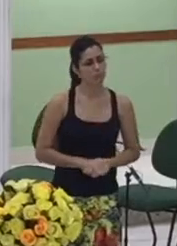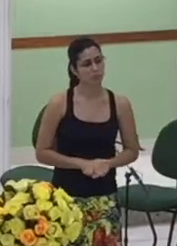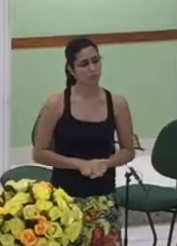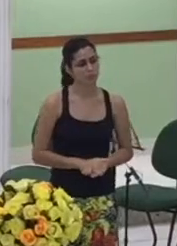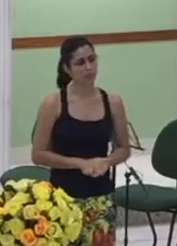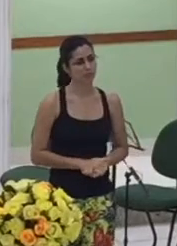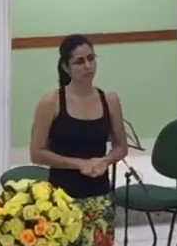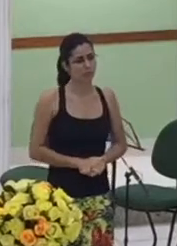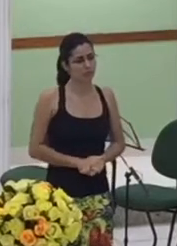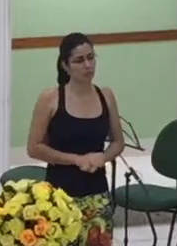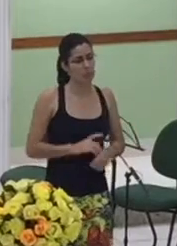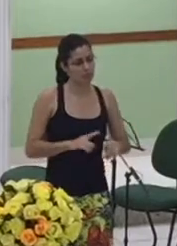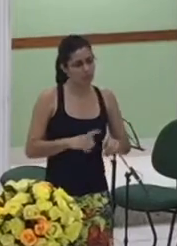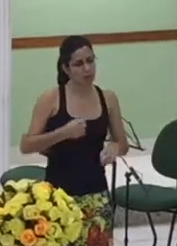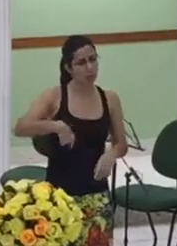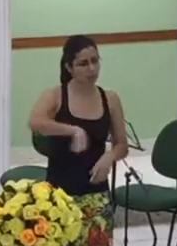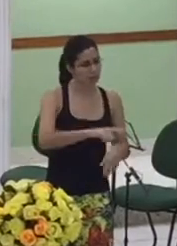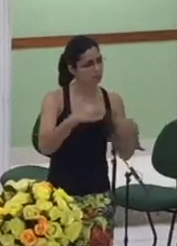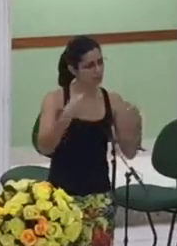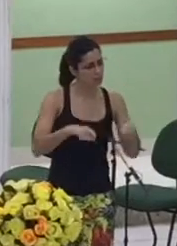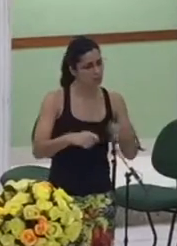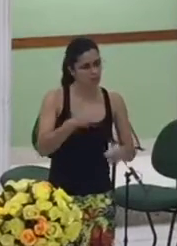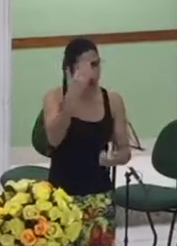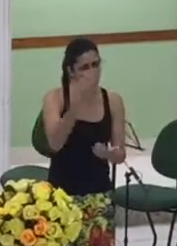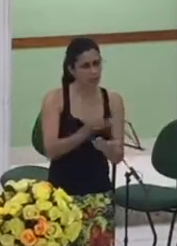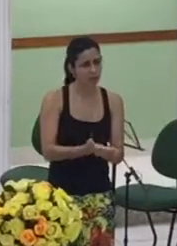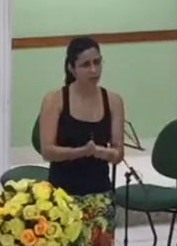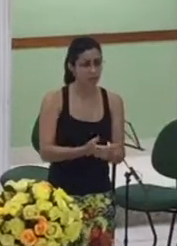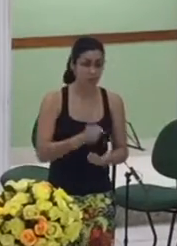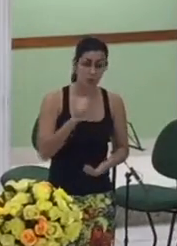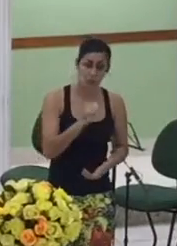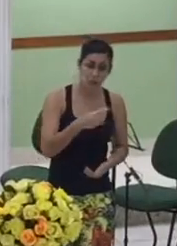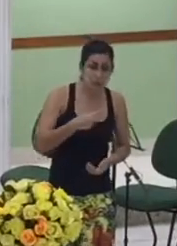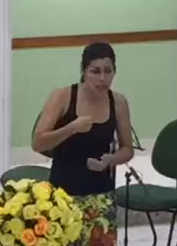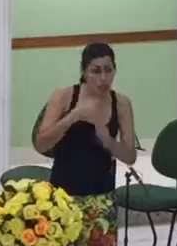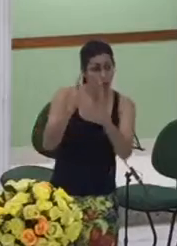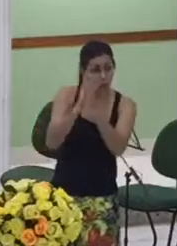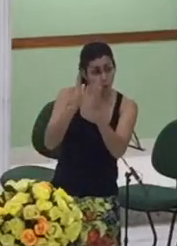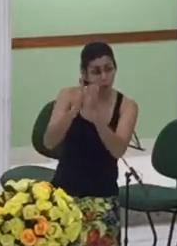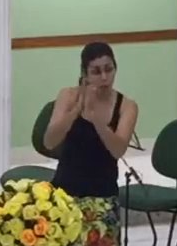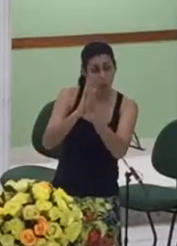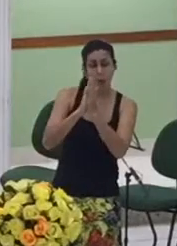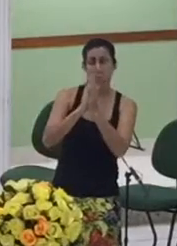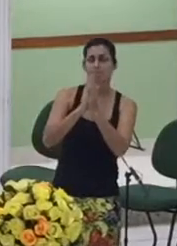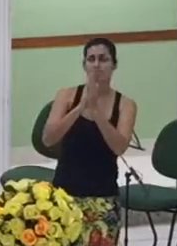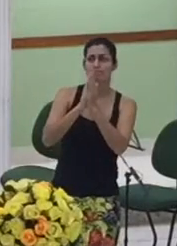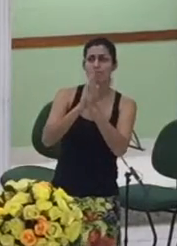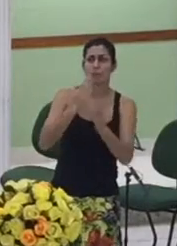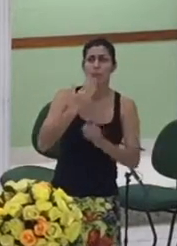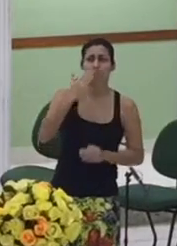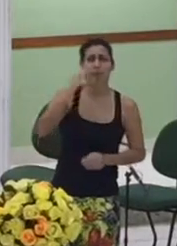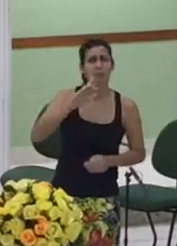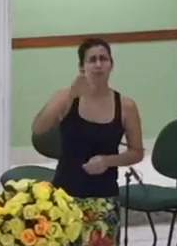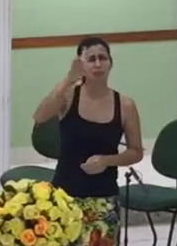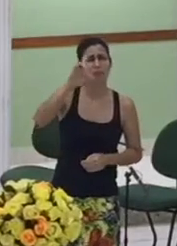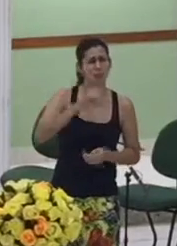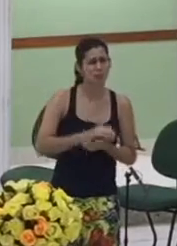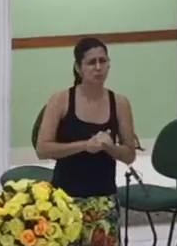acredito e se oro a Deus pedindo que este fagom seja mais leve acredito